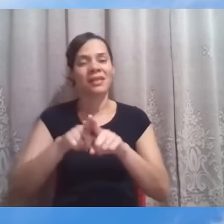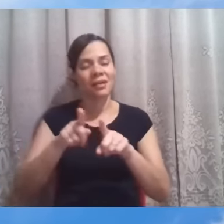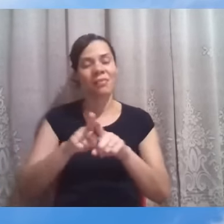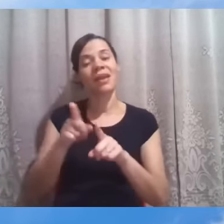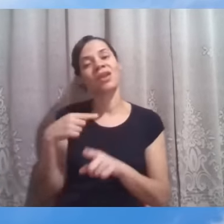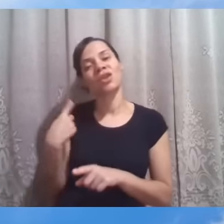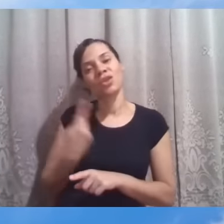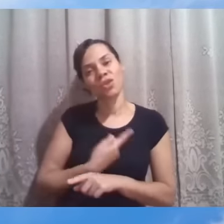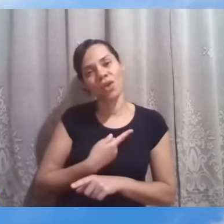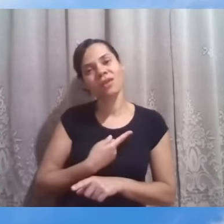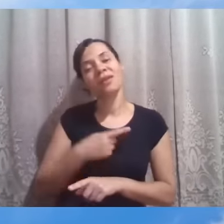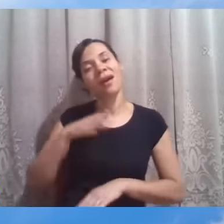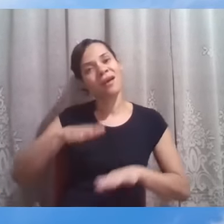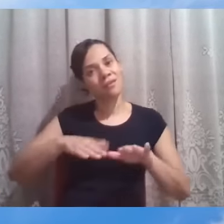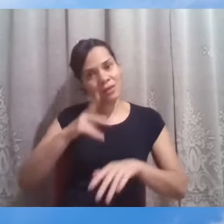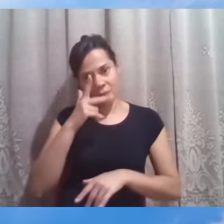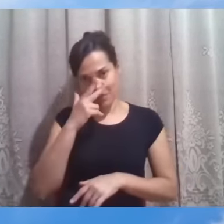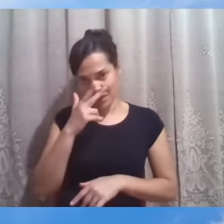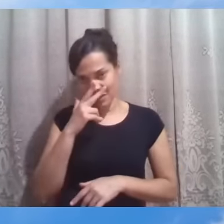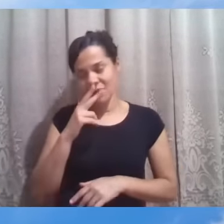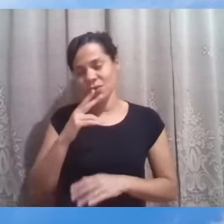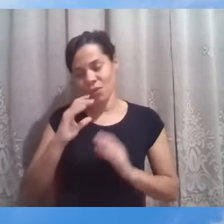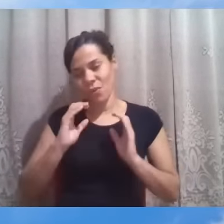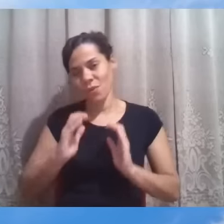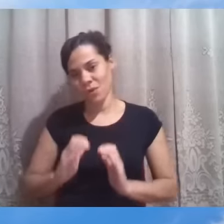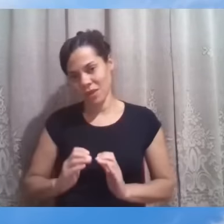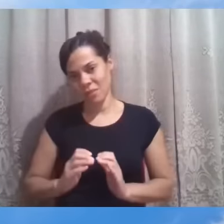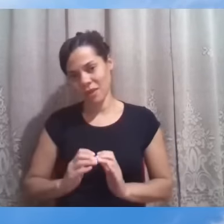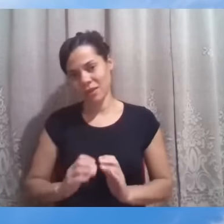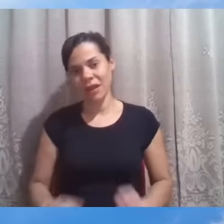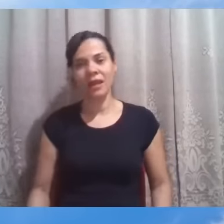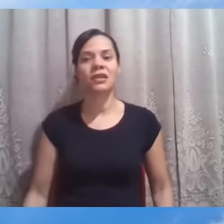teremos um comportamento similar aos dos discípulos.